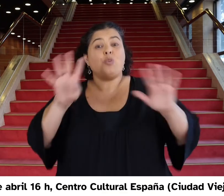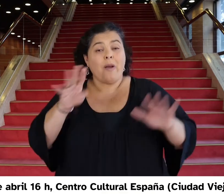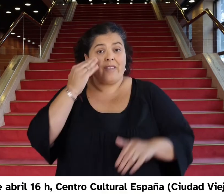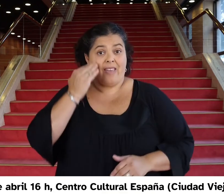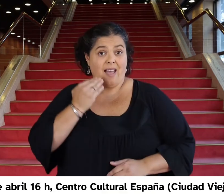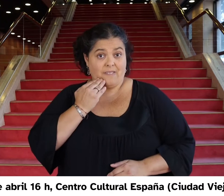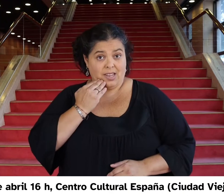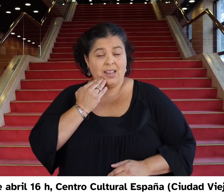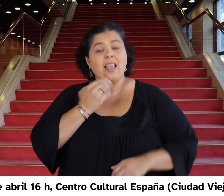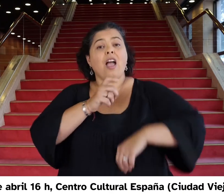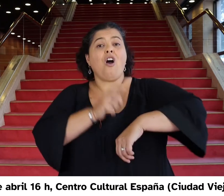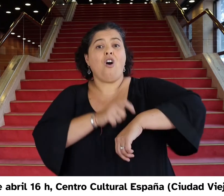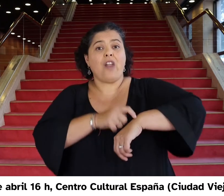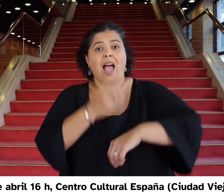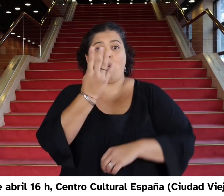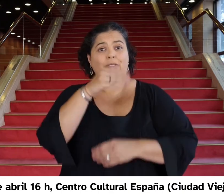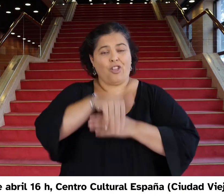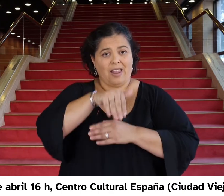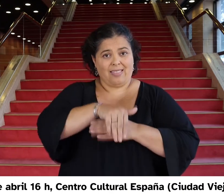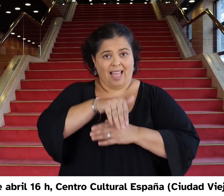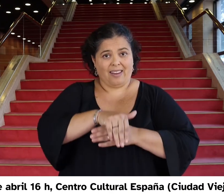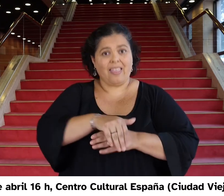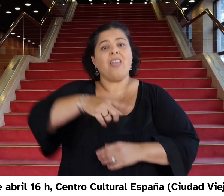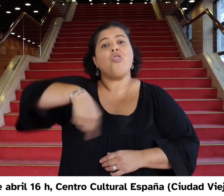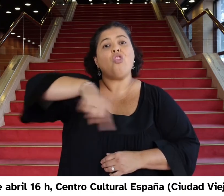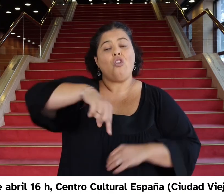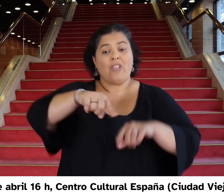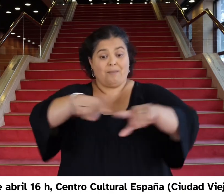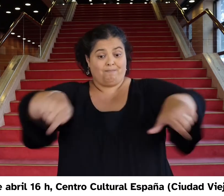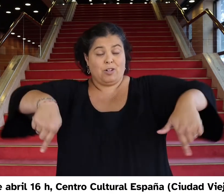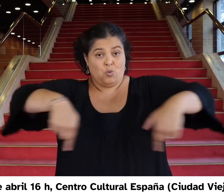19 de abril, 16 horas. Centro Cultural de España.